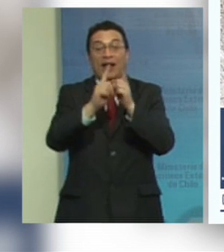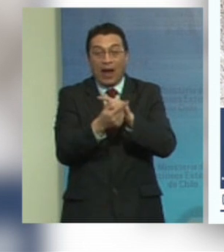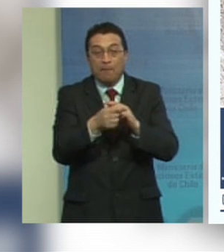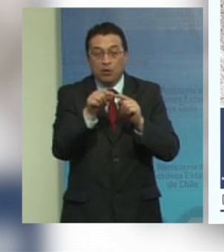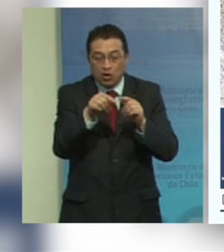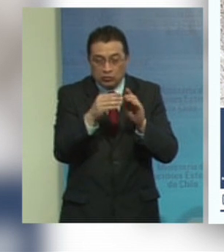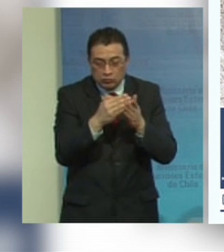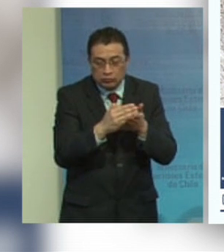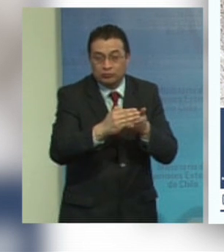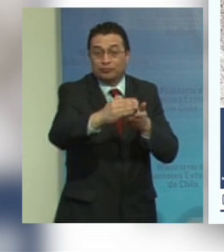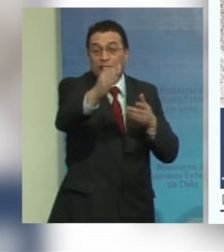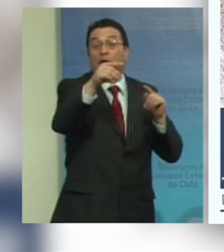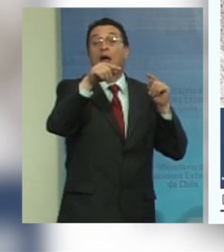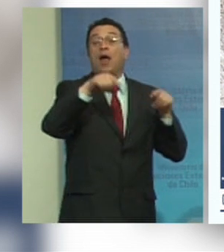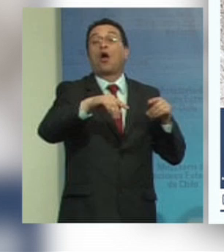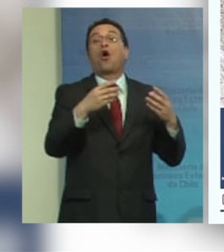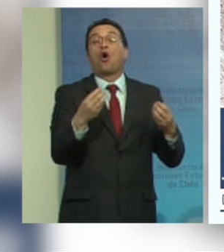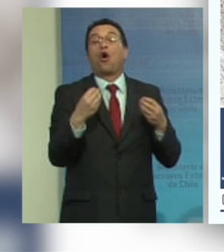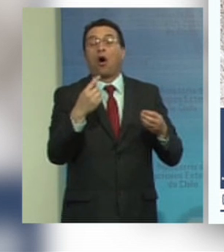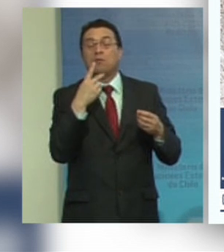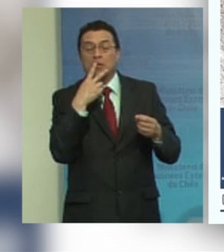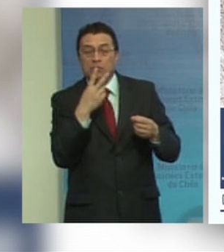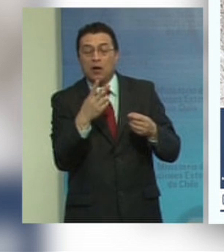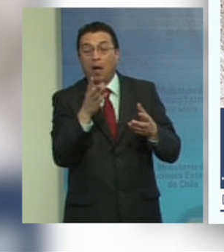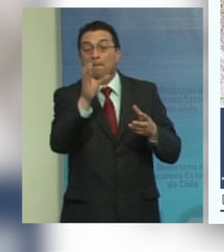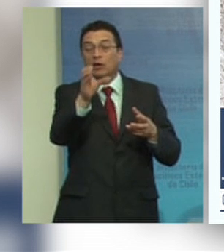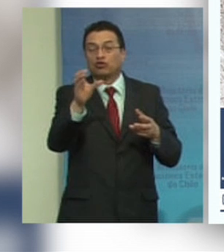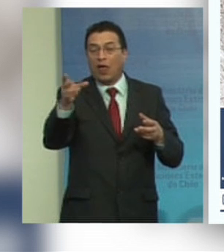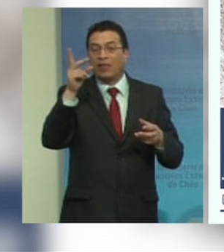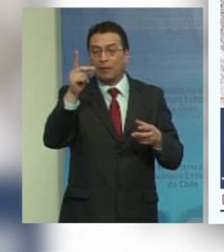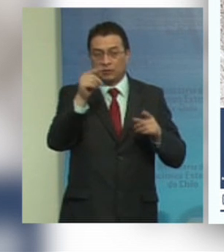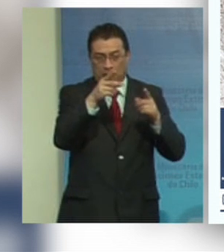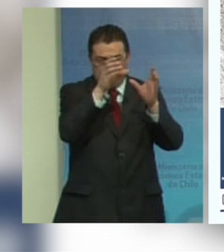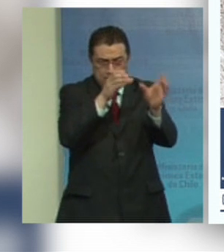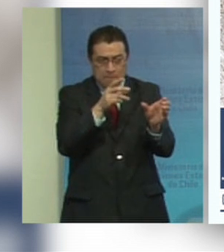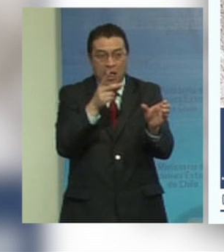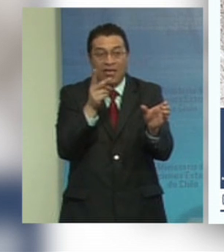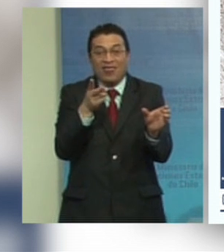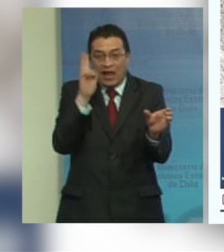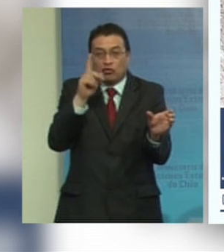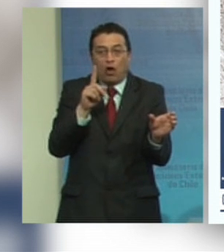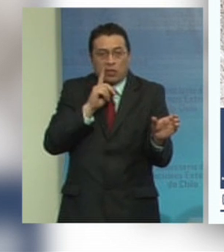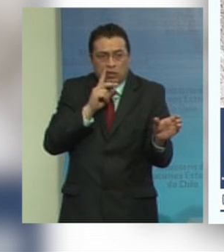paradigma de cómo tratar las personas con discapacidad como sujetos de derecho